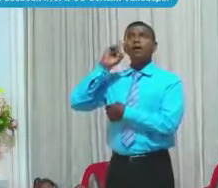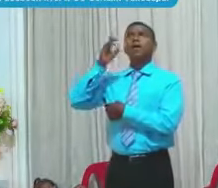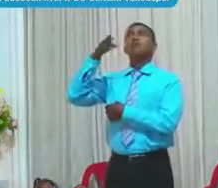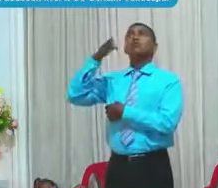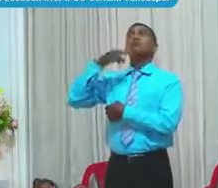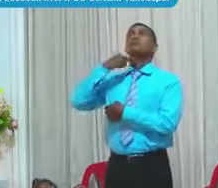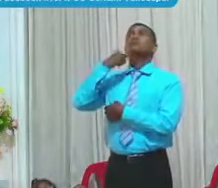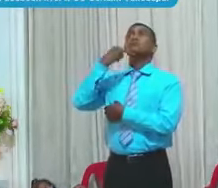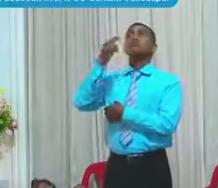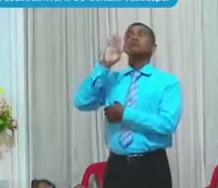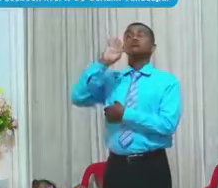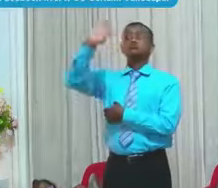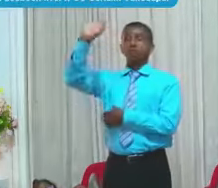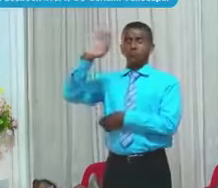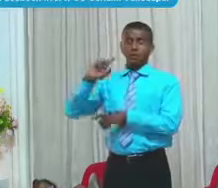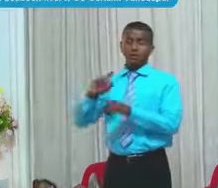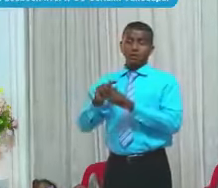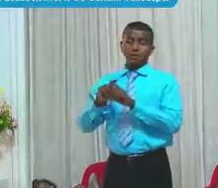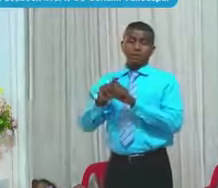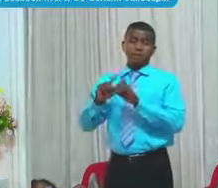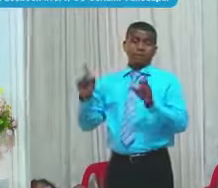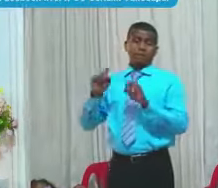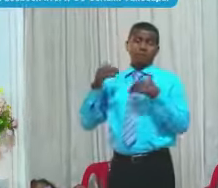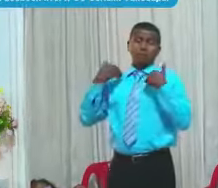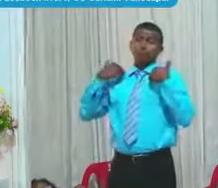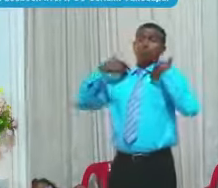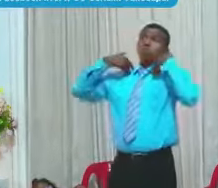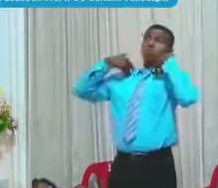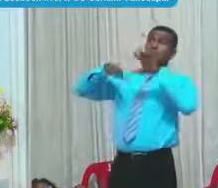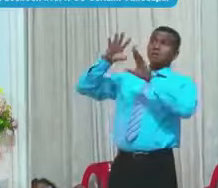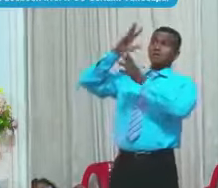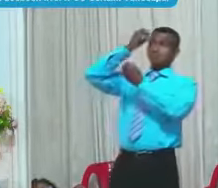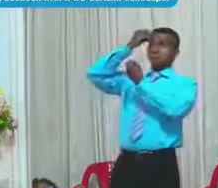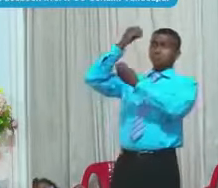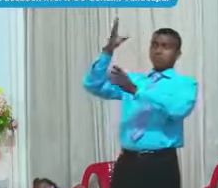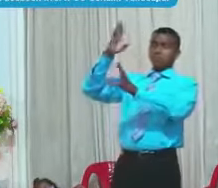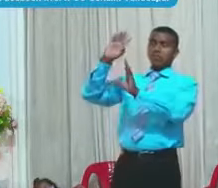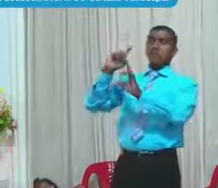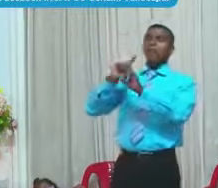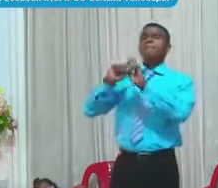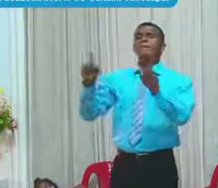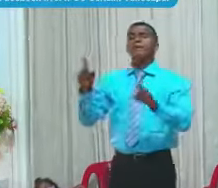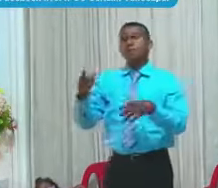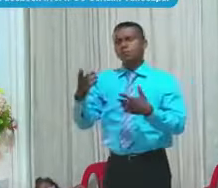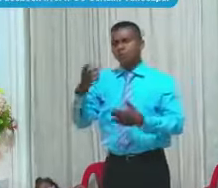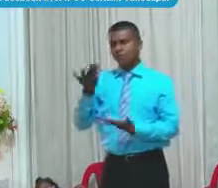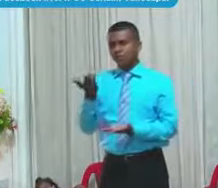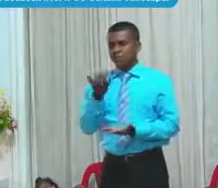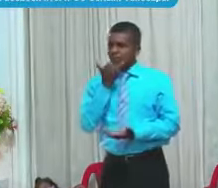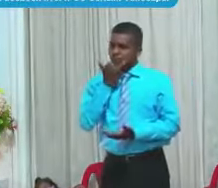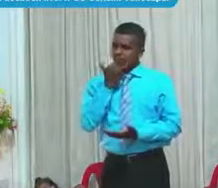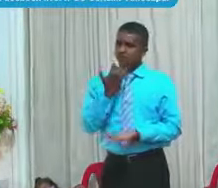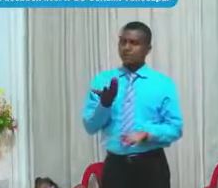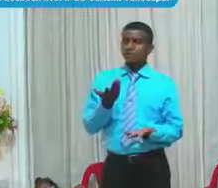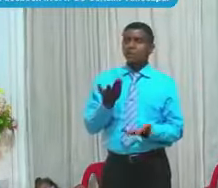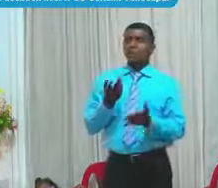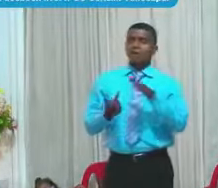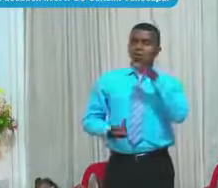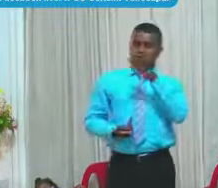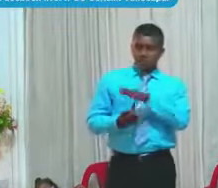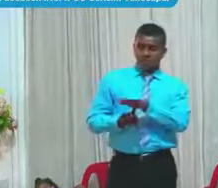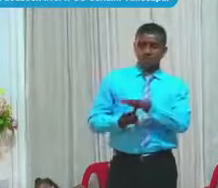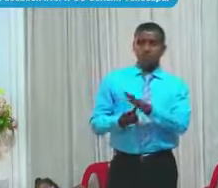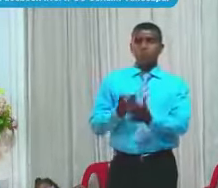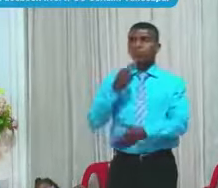Que no quiera Obedecer Es otra cosa Pero dice El apóstol Que no han oído La